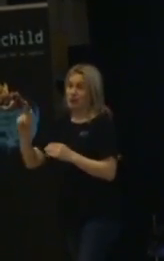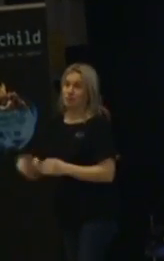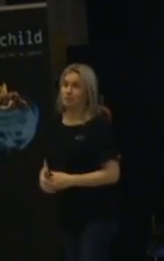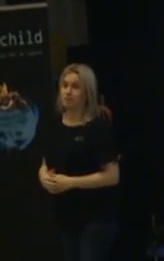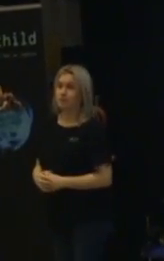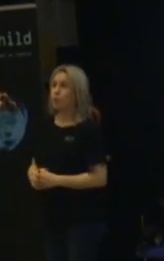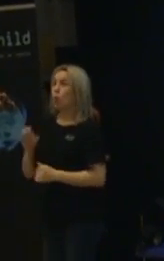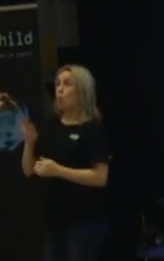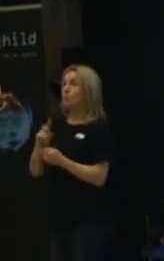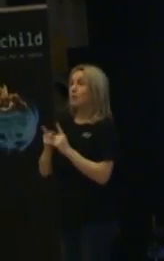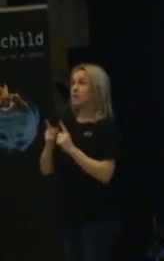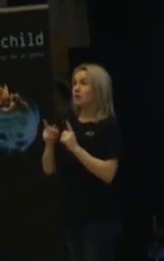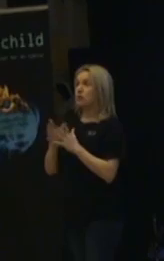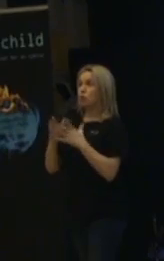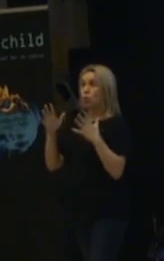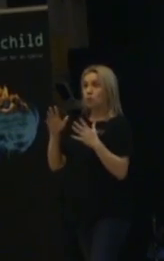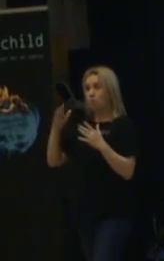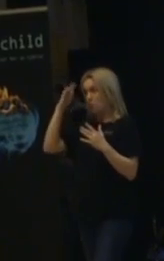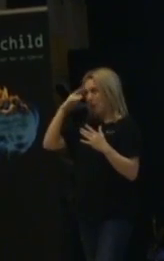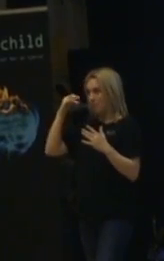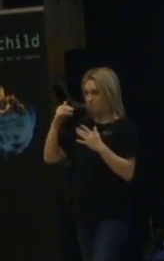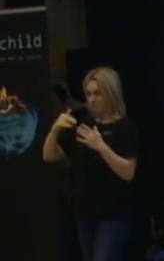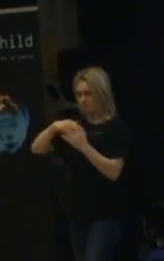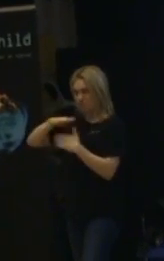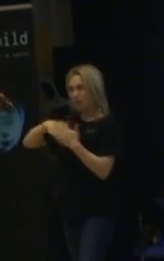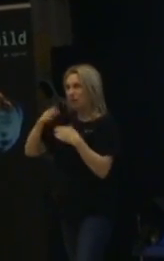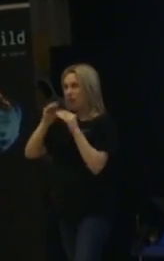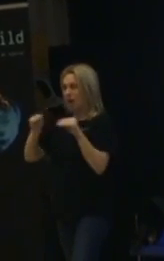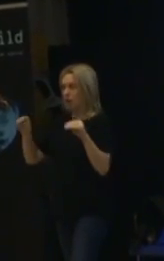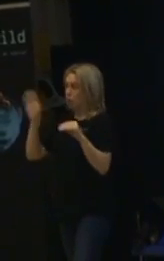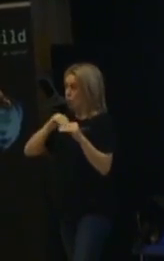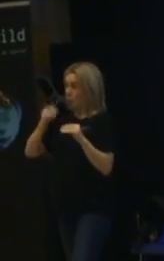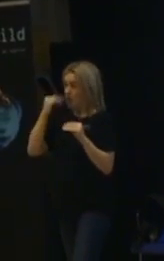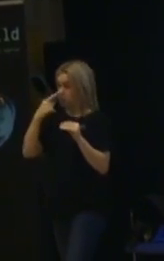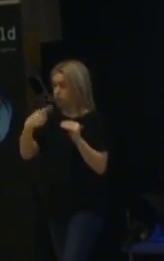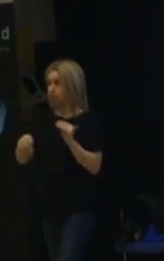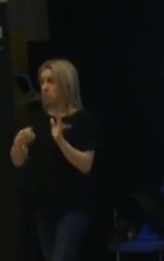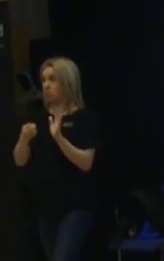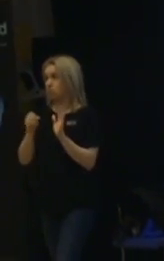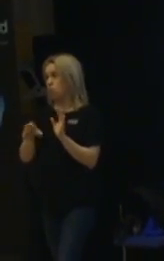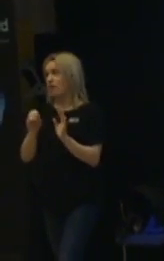Och blir det ett stort problem i pedagogkollegiet då kan det bli ett stort problem för barnet. Fast egentligen kanske inte alls behöver ha så stort problem.